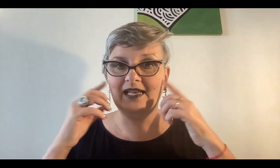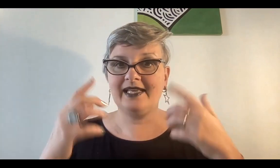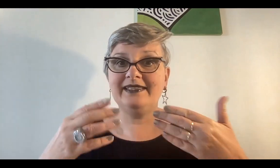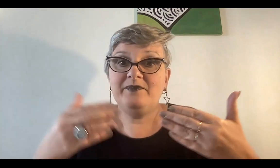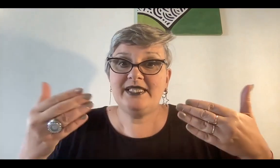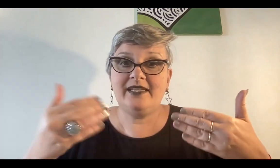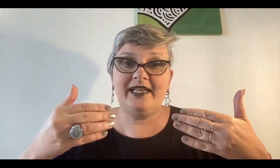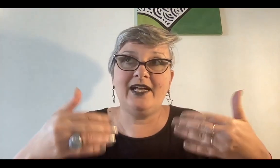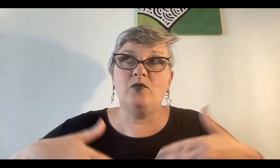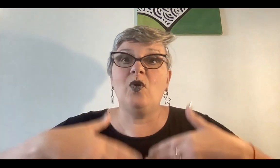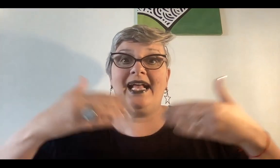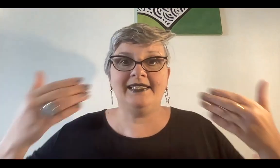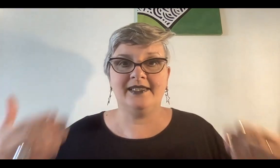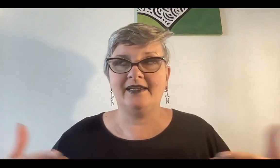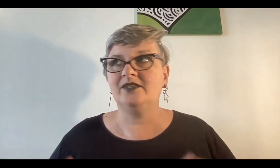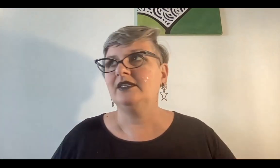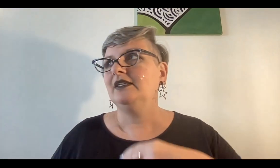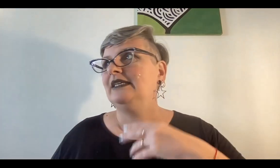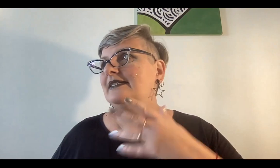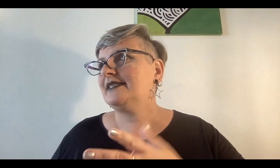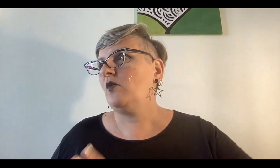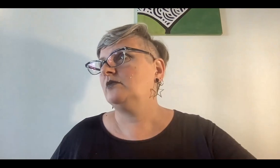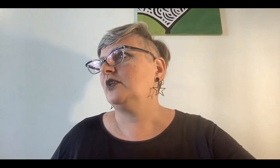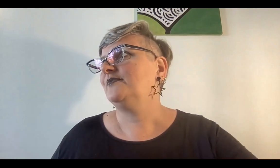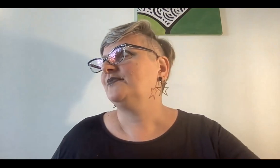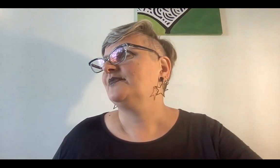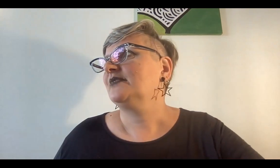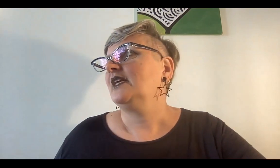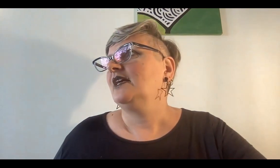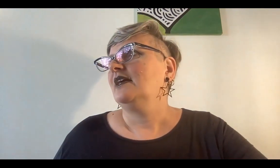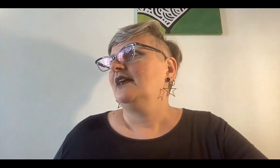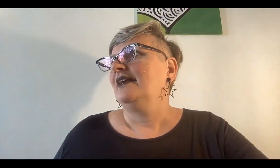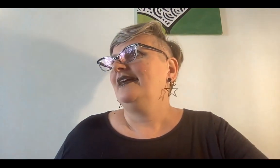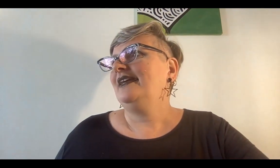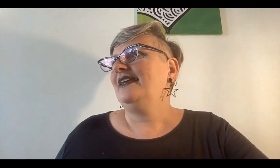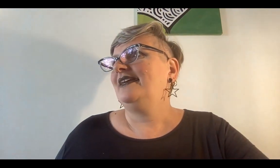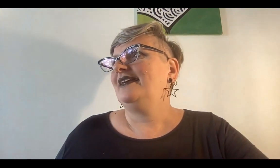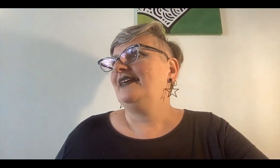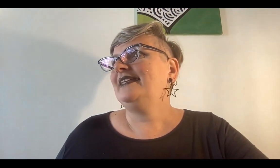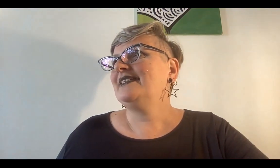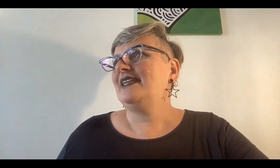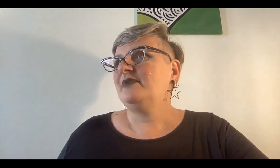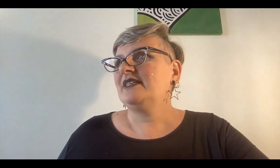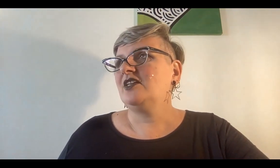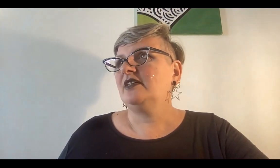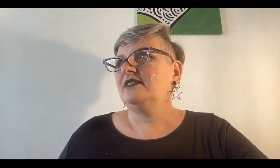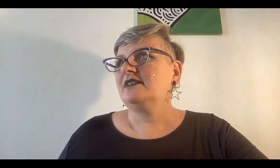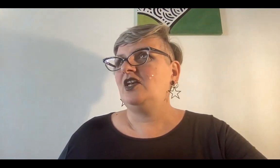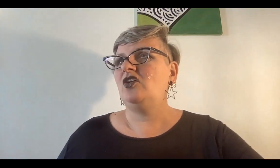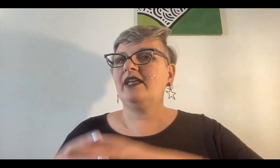la gente empiece a tener, era como un calendario. Segundo, estas celebraciones lo